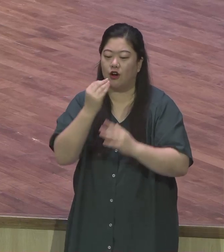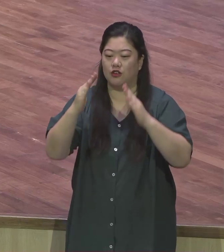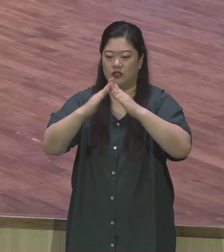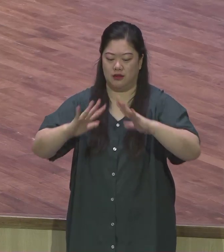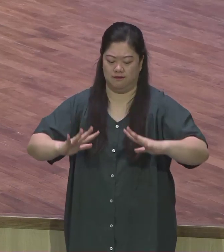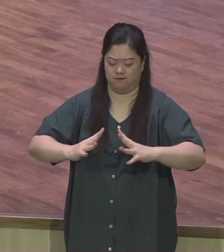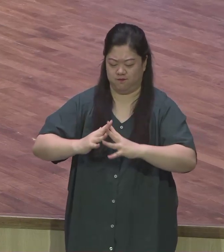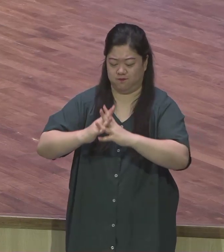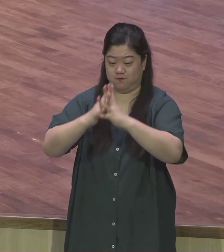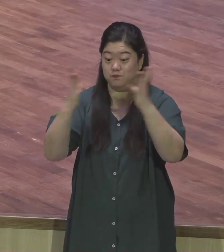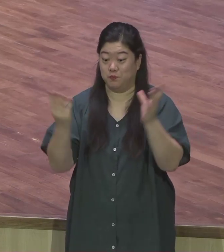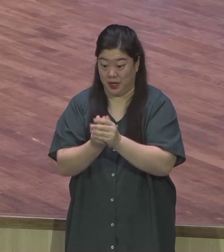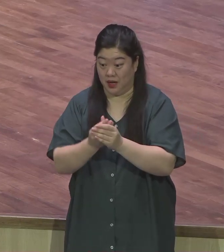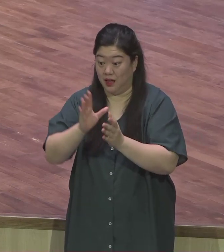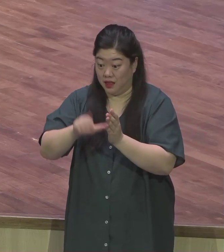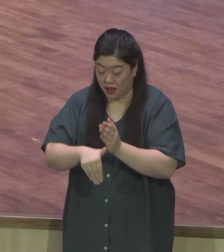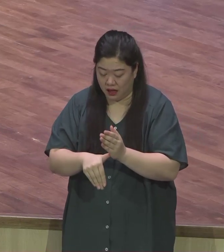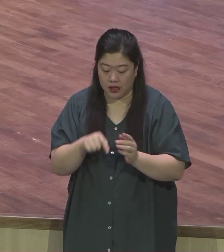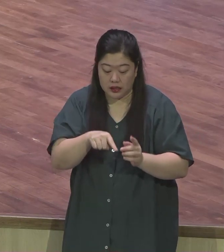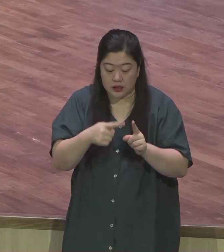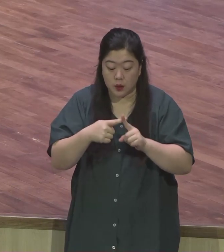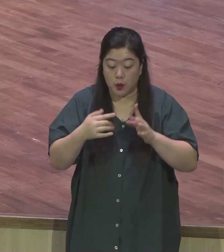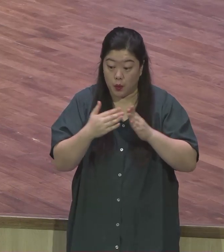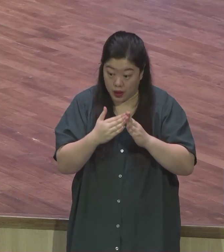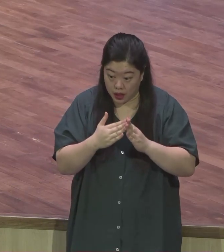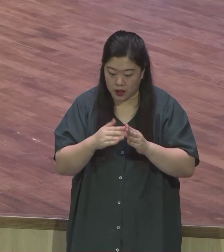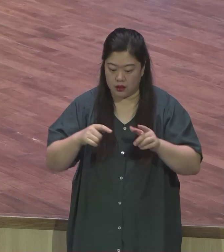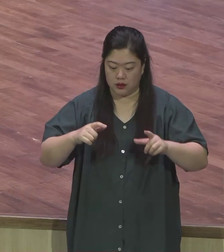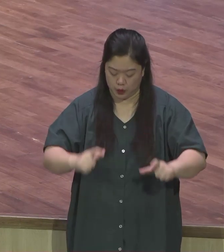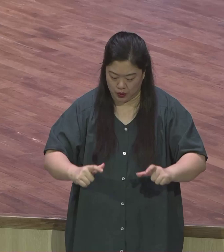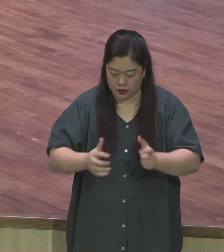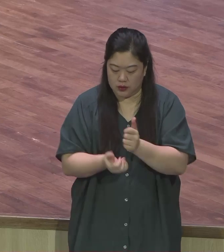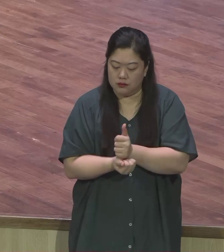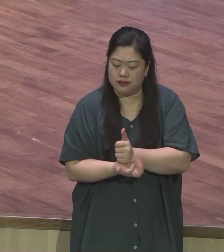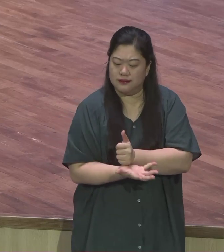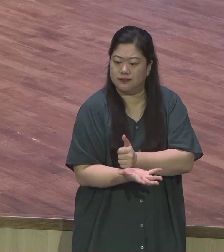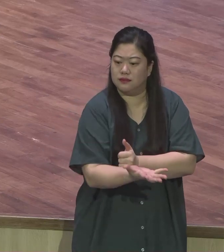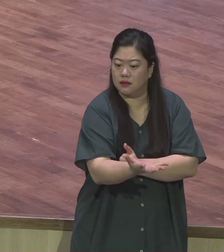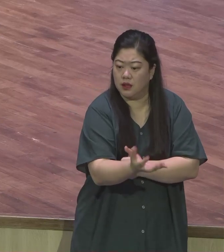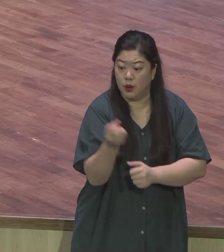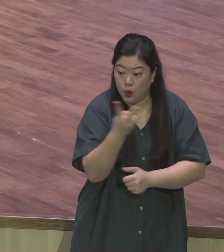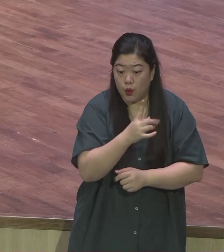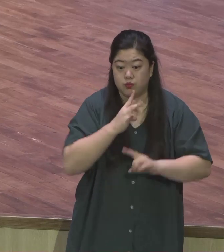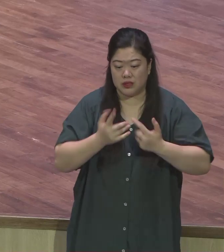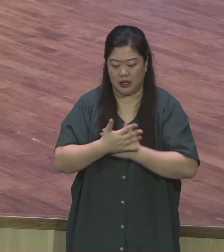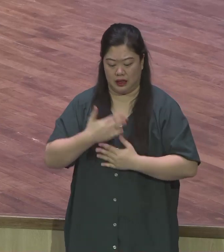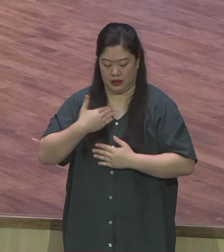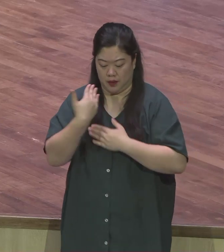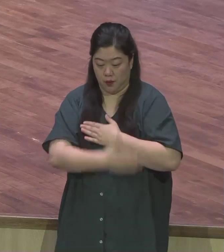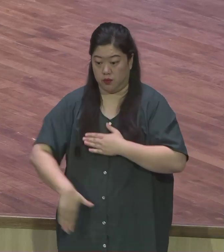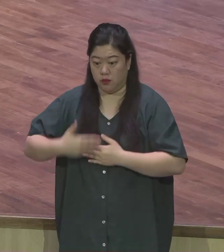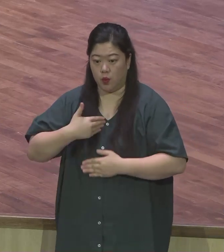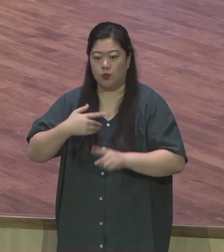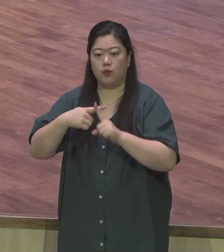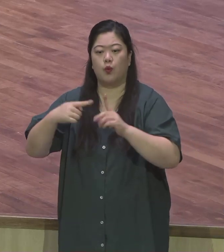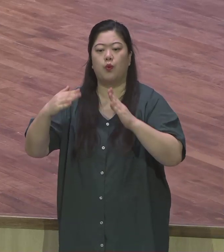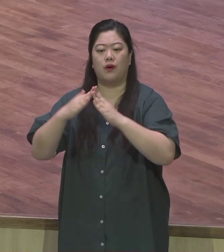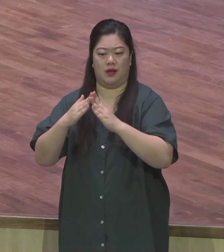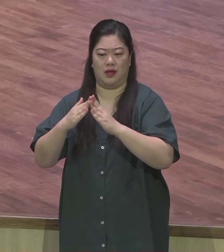의사를 통하여서 우리 예원교회 또 이 몸된 그리스도의 몸된 교회를 또 든든히 세워나가는 응답을 주실 줄 믿습니다